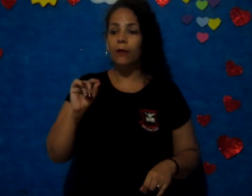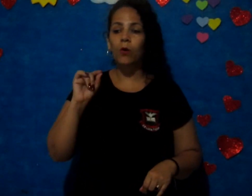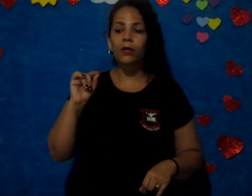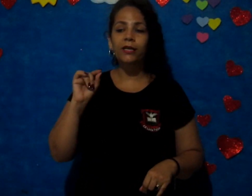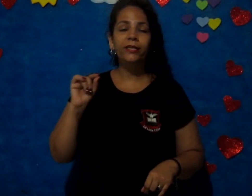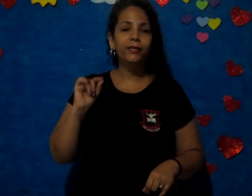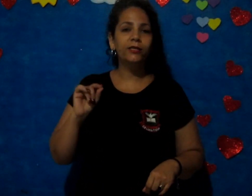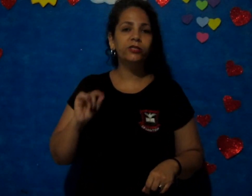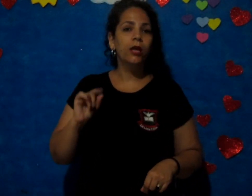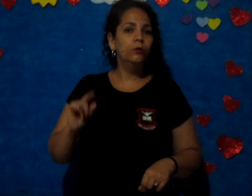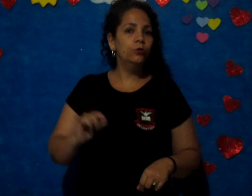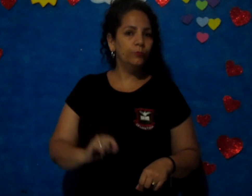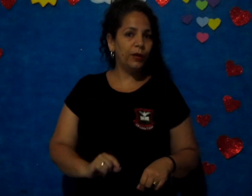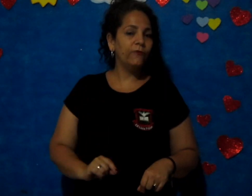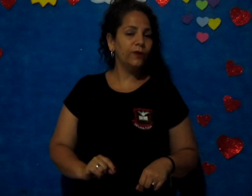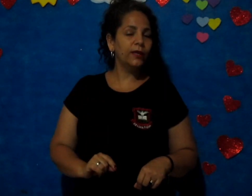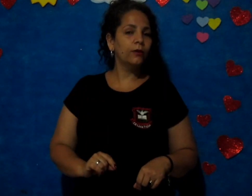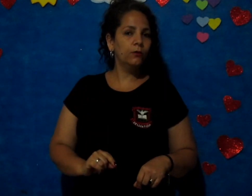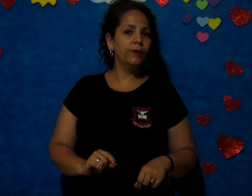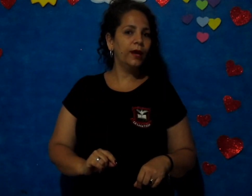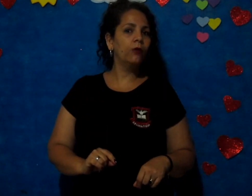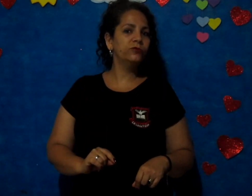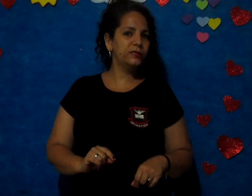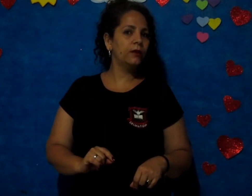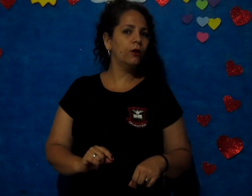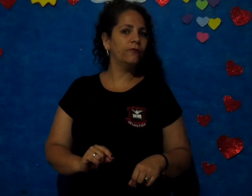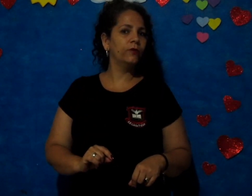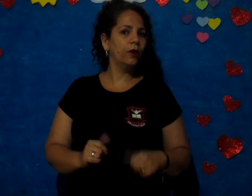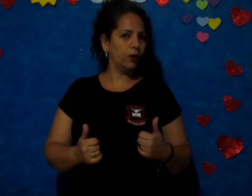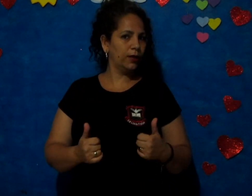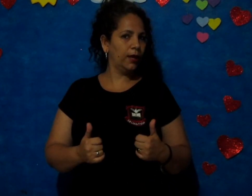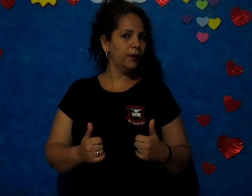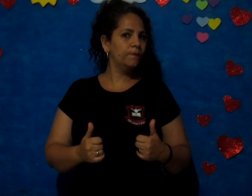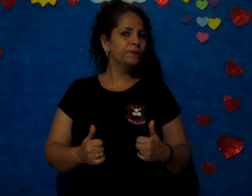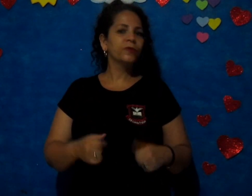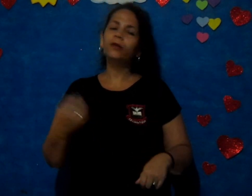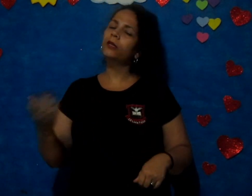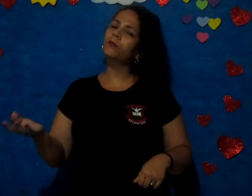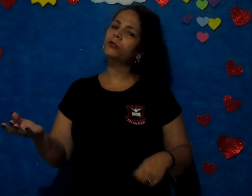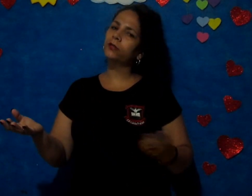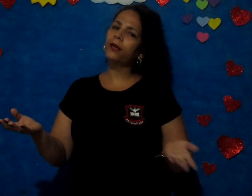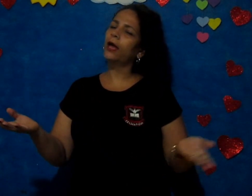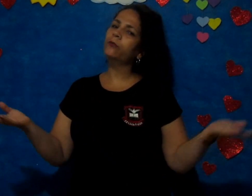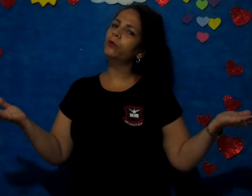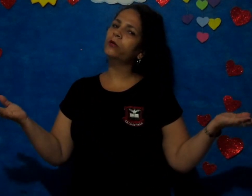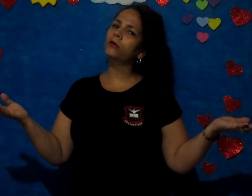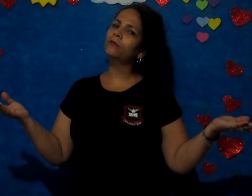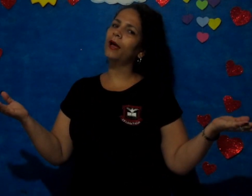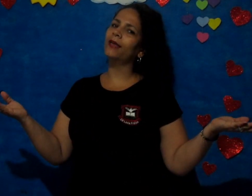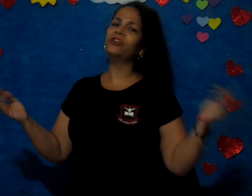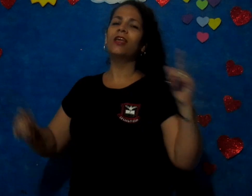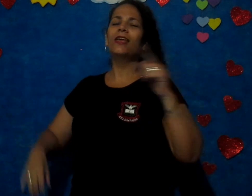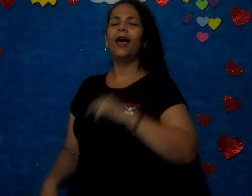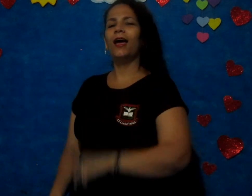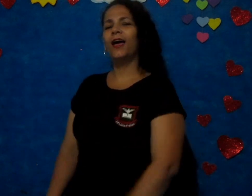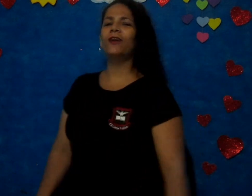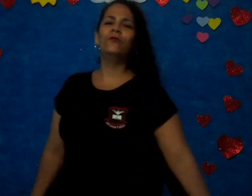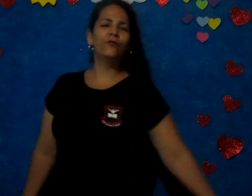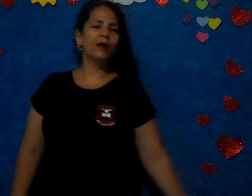bolinhas pra enfeitar o número 19, ok? E depois treinar um pouquinho mais! Ah, eu vou ficar